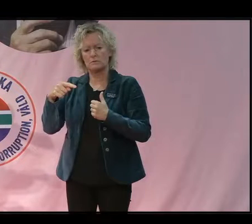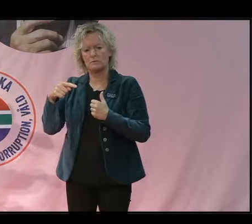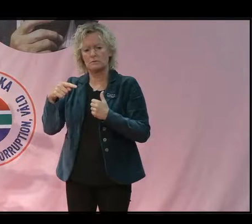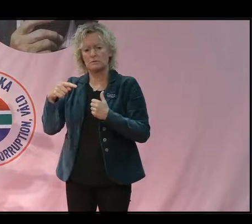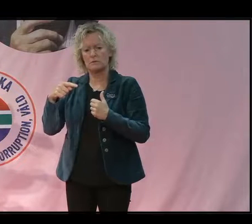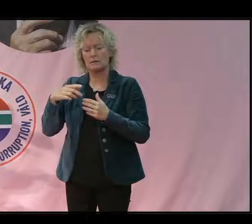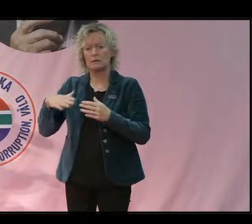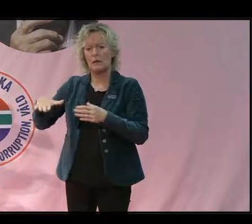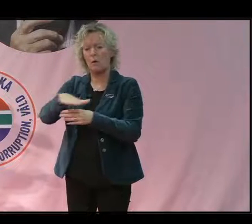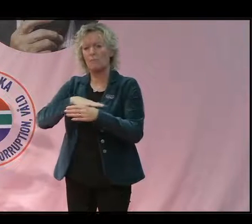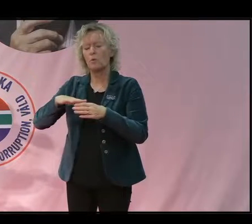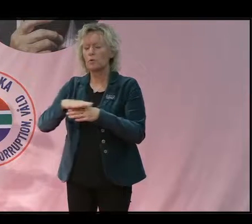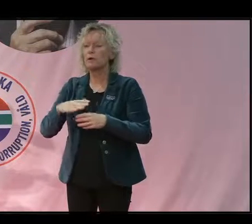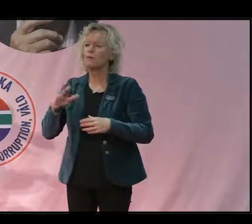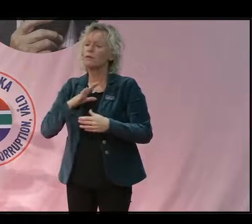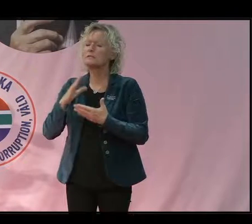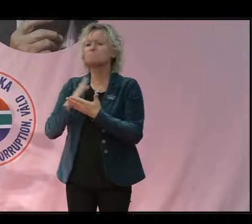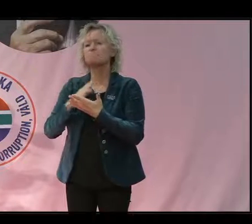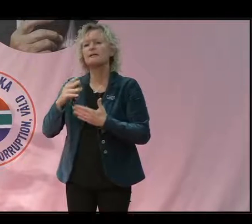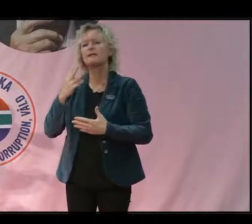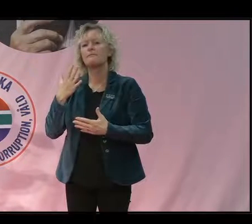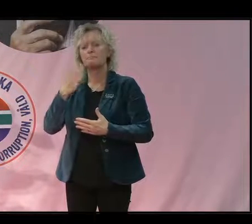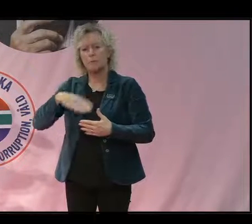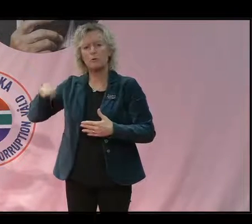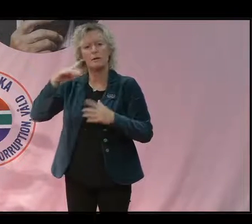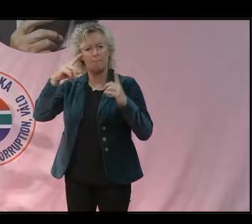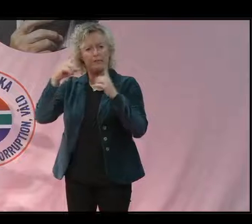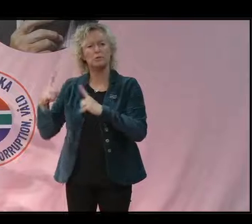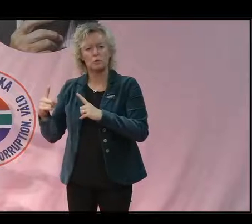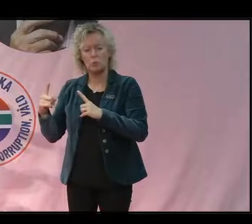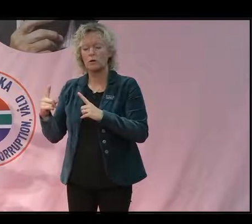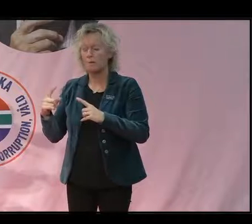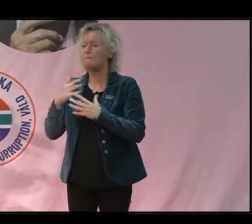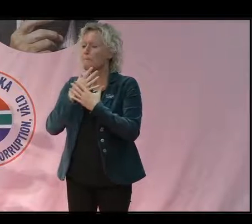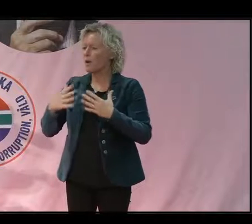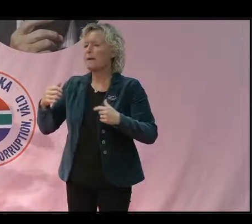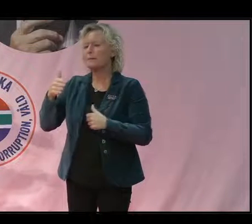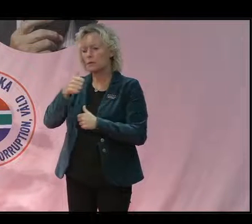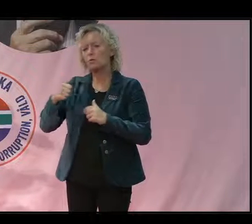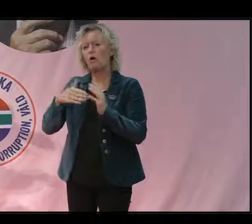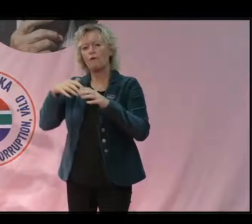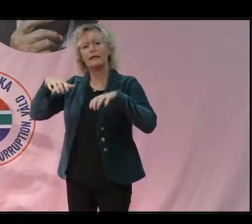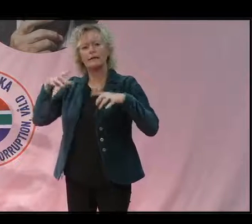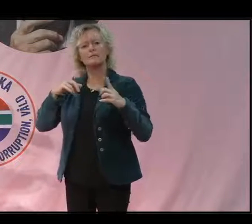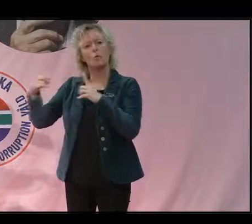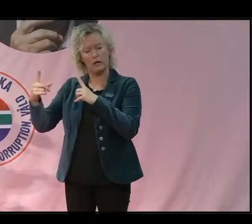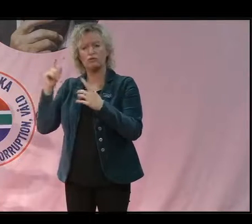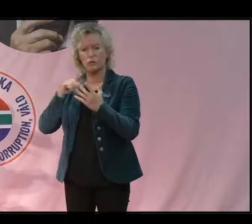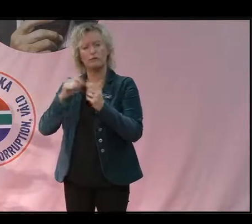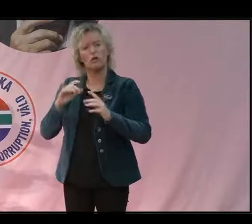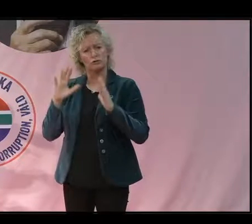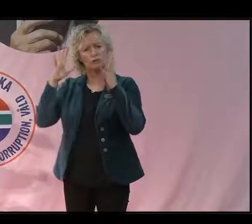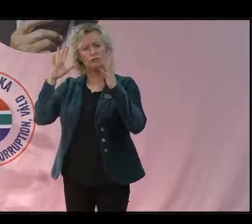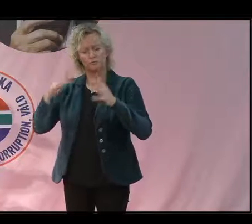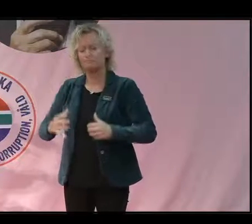runt 35 miljoner människor. Många av dem väldigt beroende av regnskogen för sin direkta överlevnad. Men Amazonas är